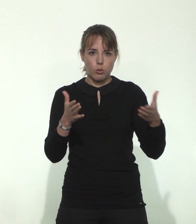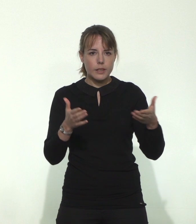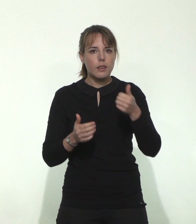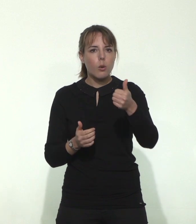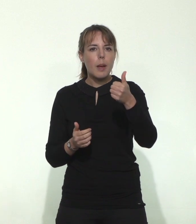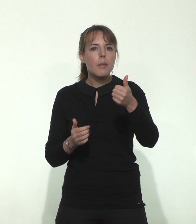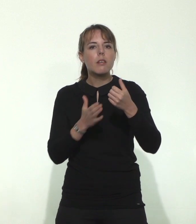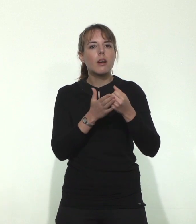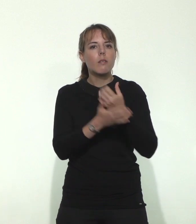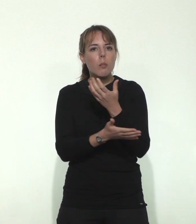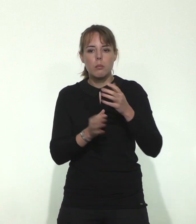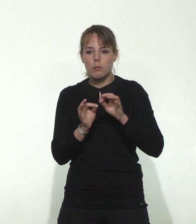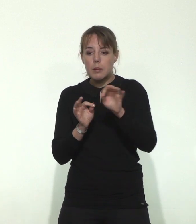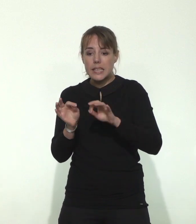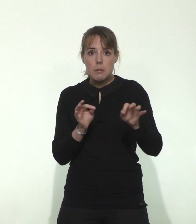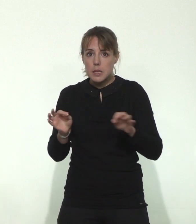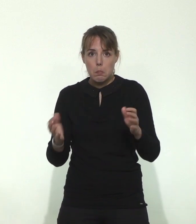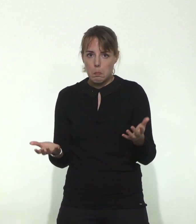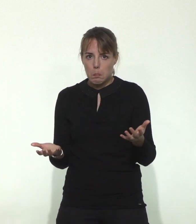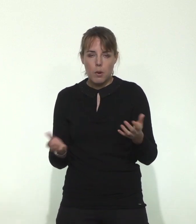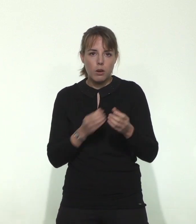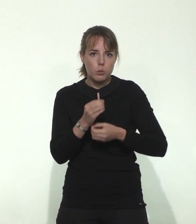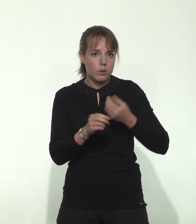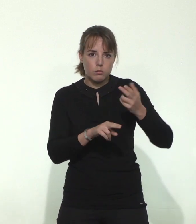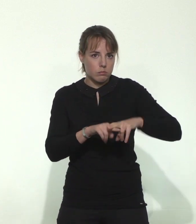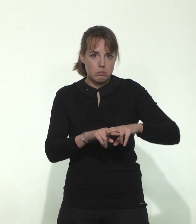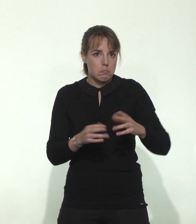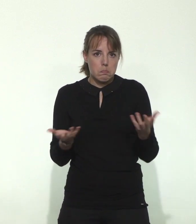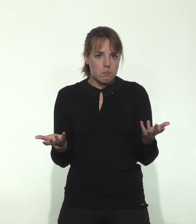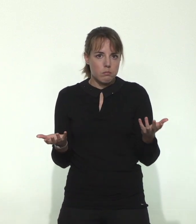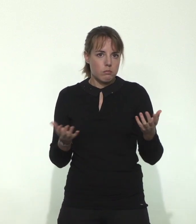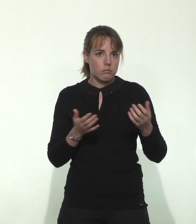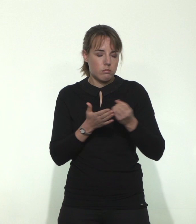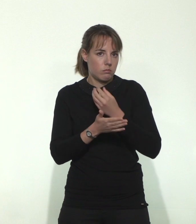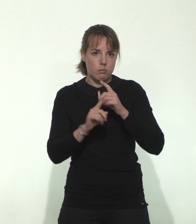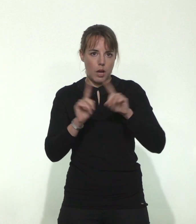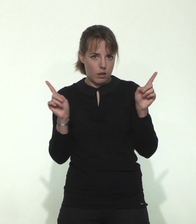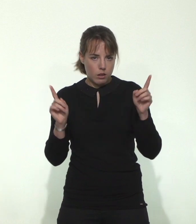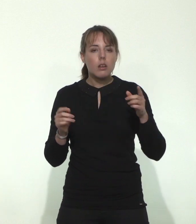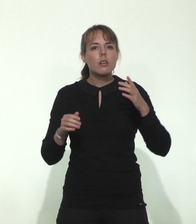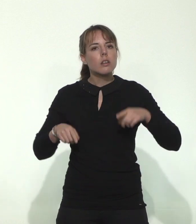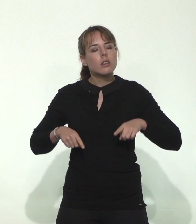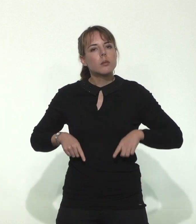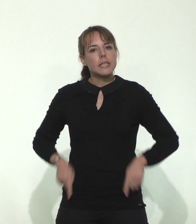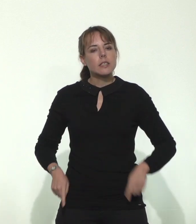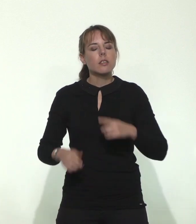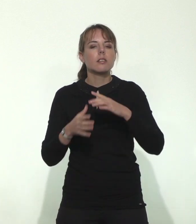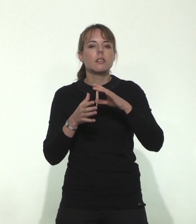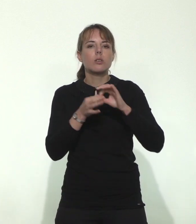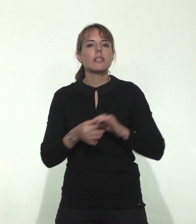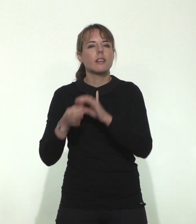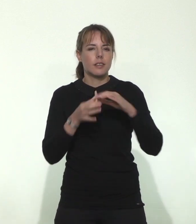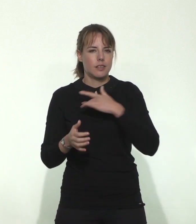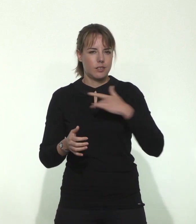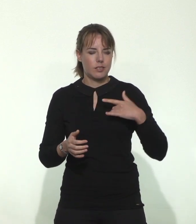soit d'épidémie au sein de l'EHPAD, soit de décès. Ça, c'est un point important. Et je vous rappelle que le ministre Olivier Véran a souhaité hier